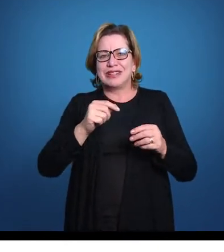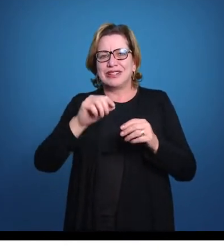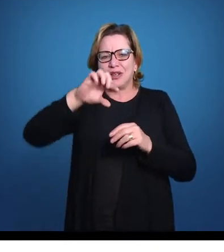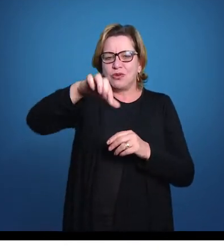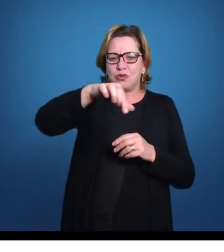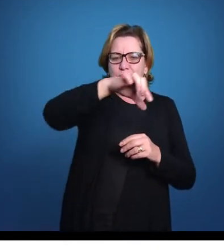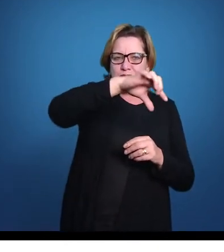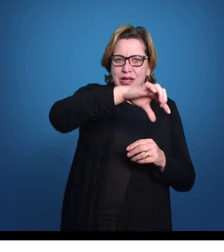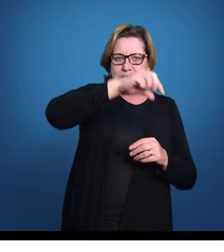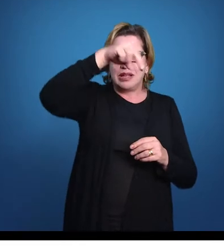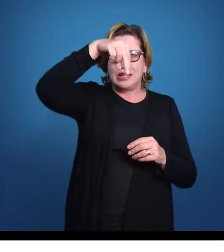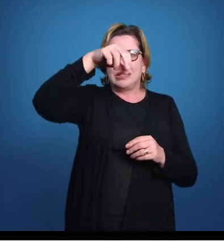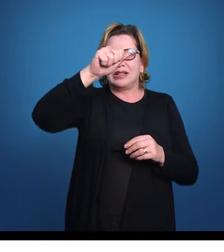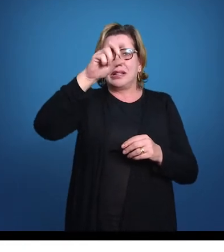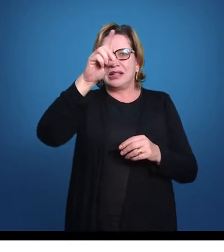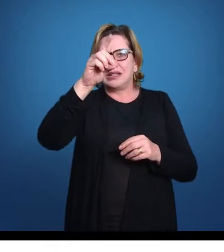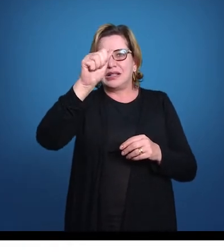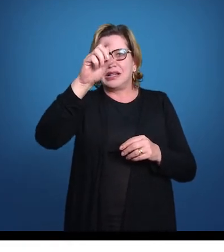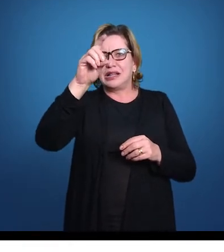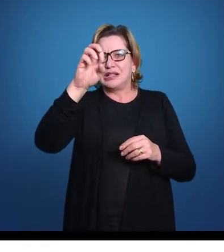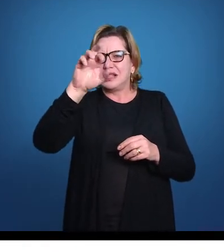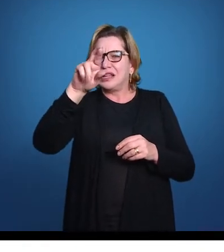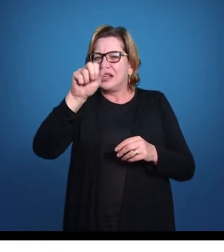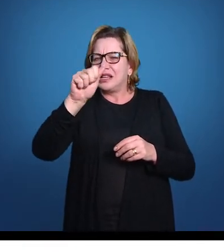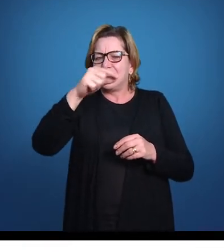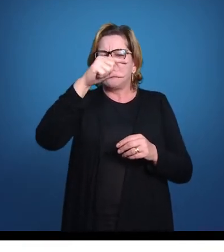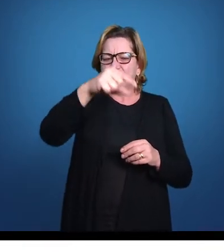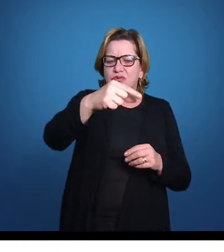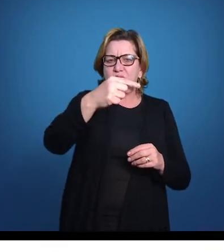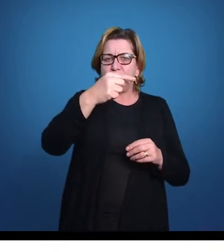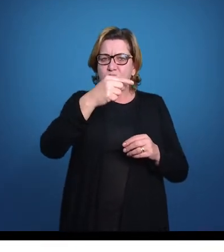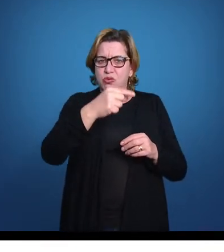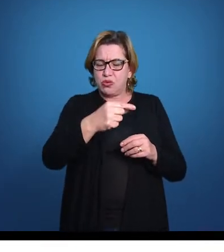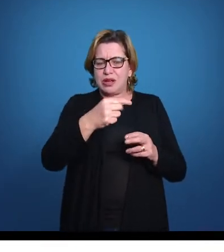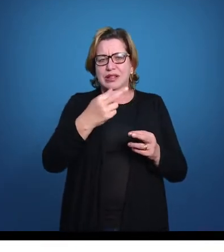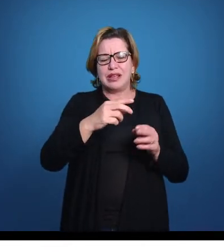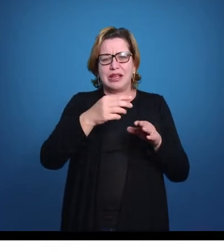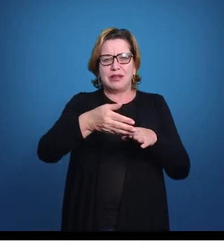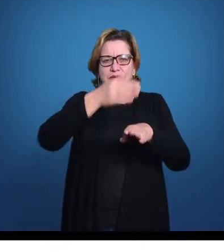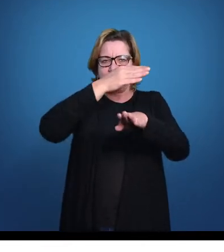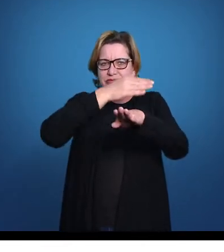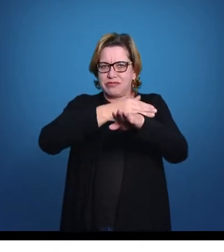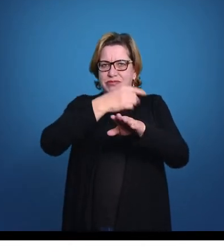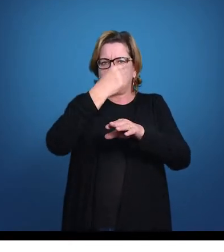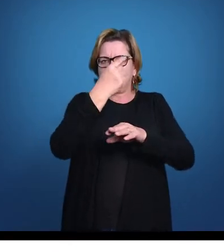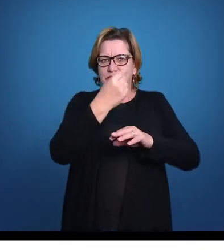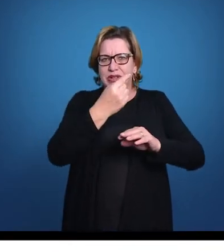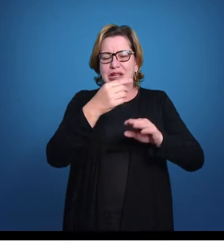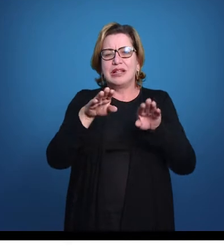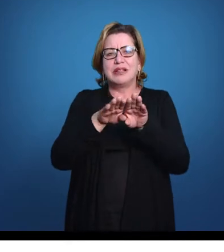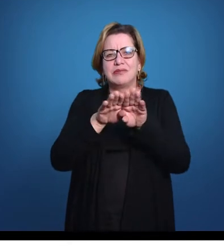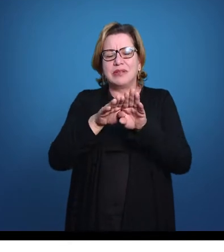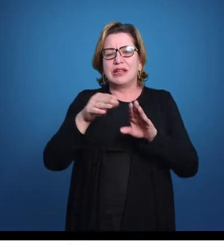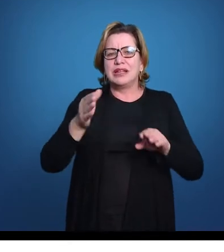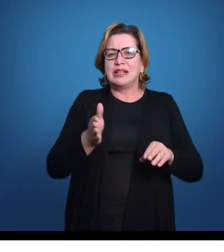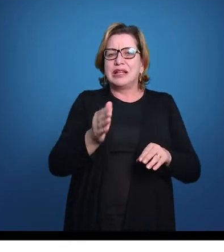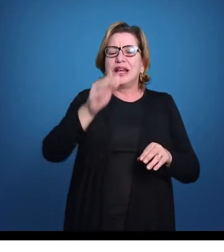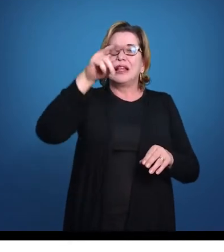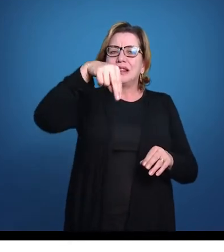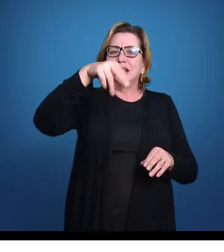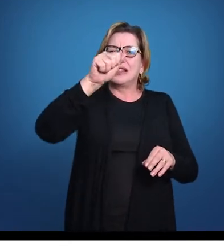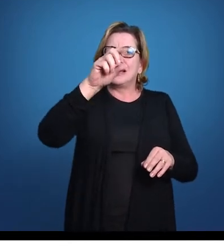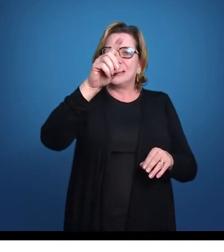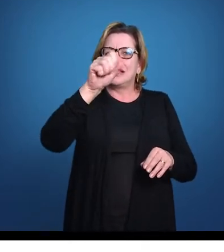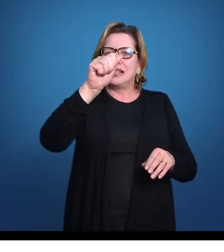nadadeira, a primeira nadadeira dorsal, uma segunda nadadeira dorsal, nadadeira caudal, nadadeira anal, nadadeira